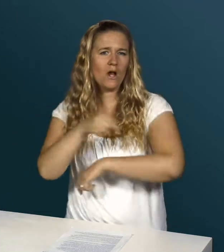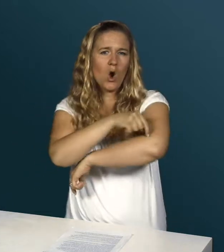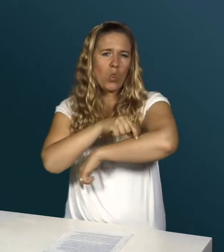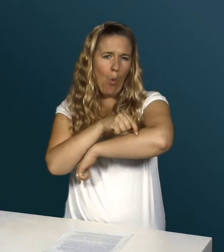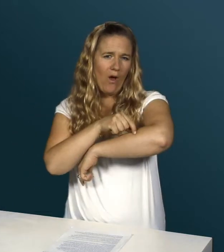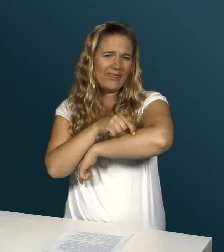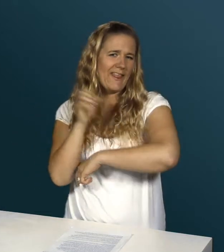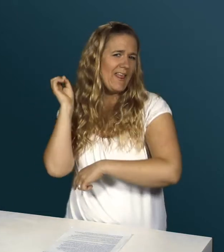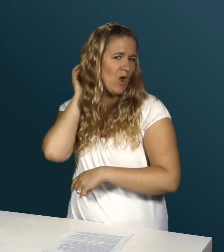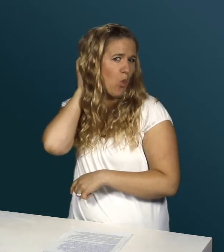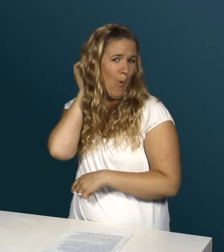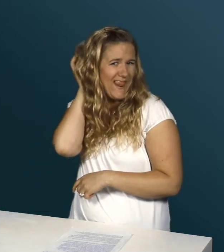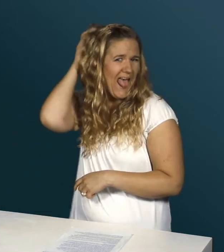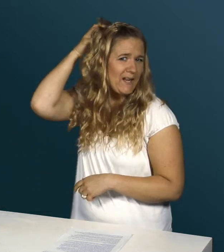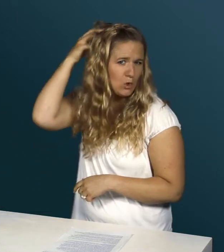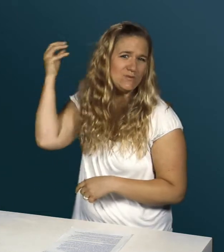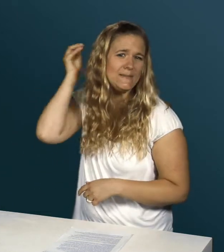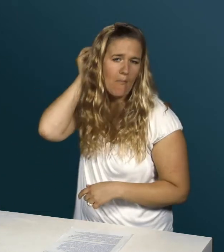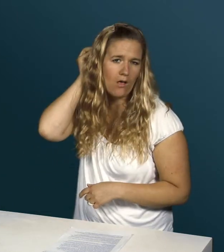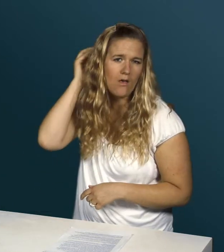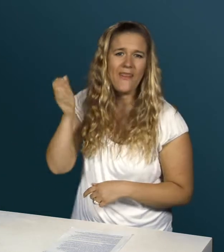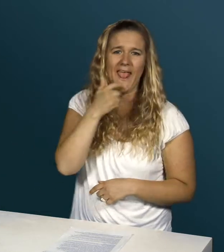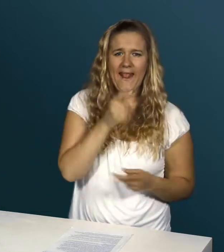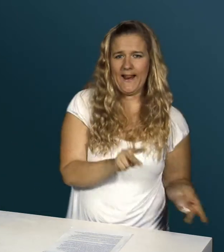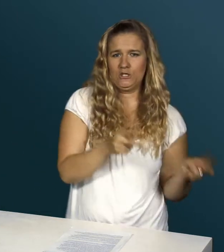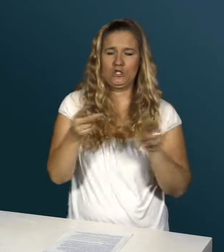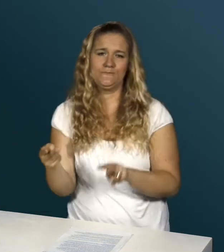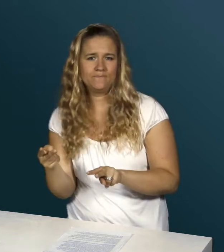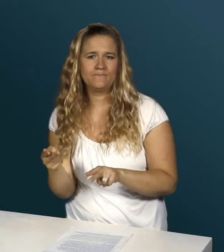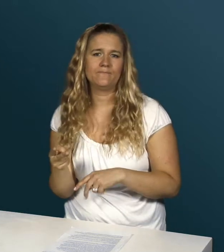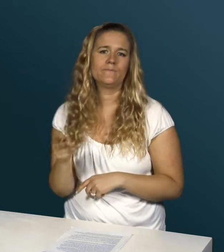sondern ein neues Knochenleitungsimplantat, englisch Bone Bridge.